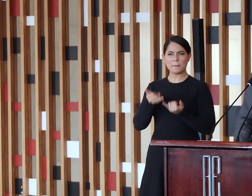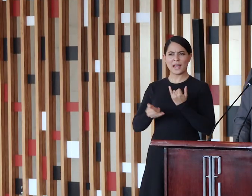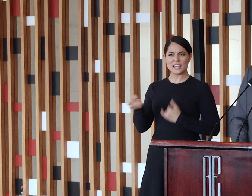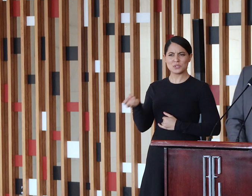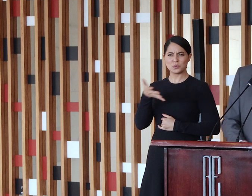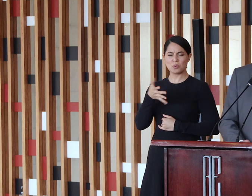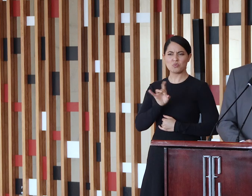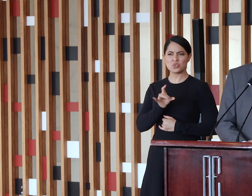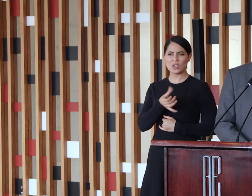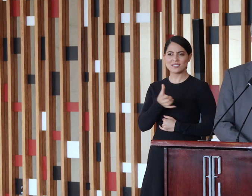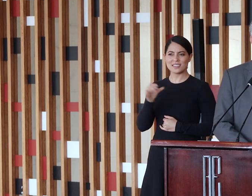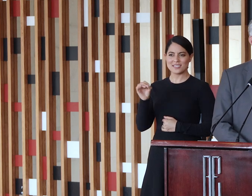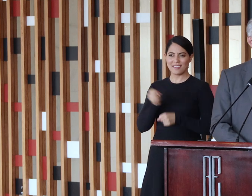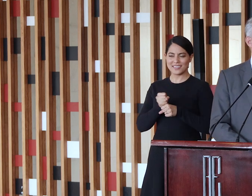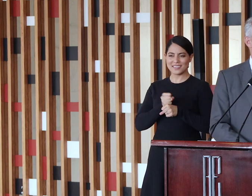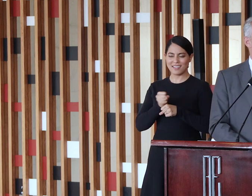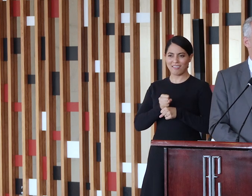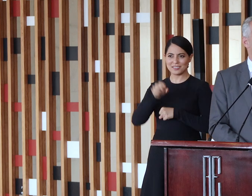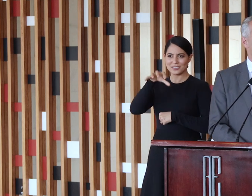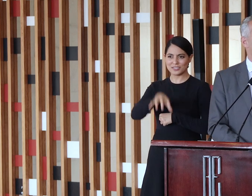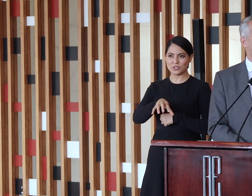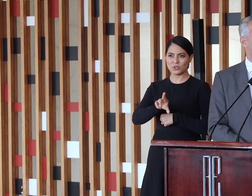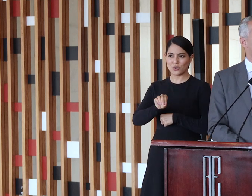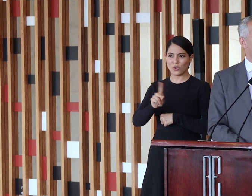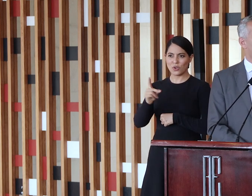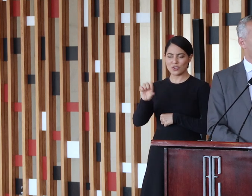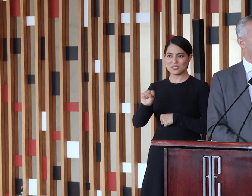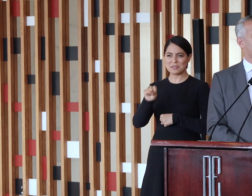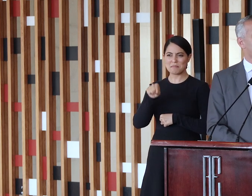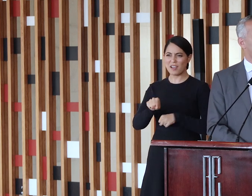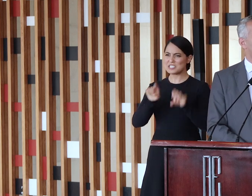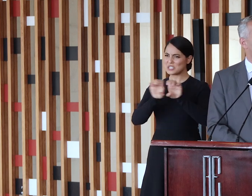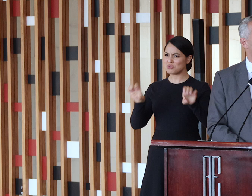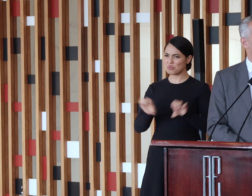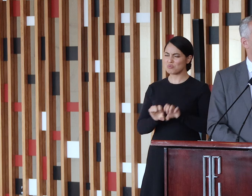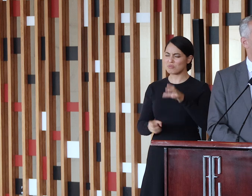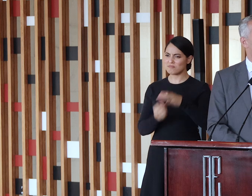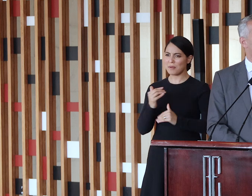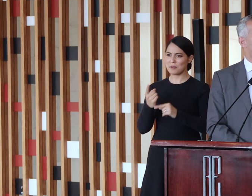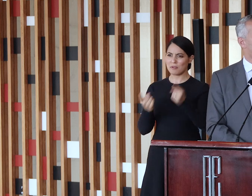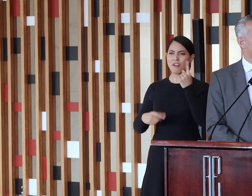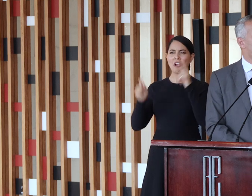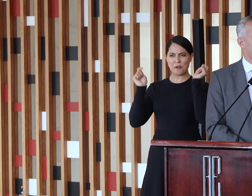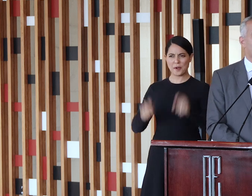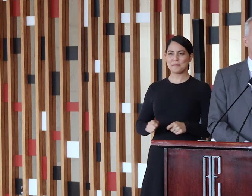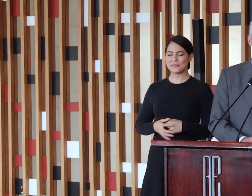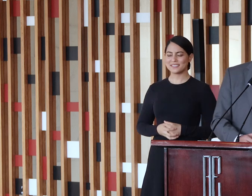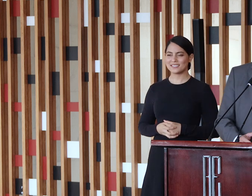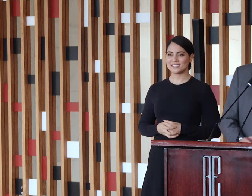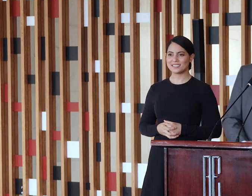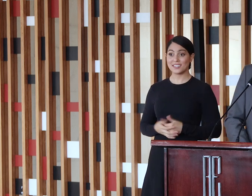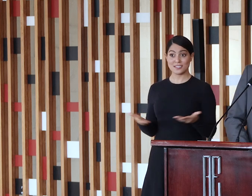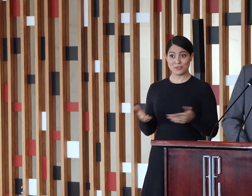são só 60 anos, mas que já tem a pujança e a competência que tem o setor de rocha brasileiro. E se o Espírito